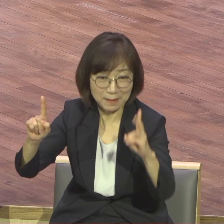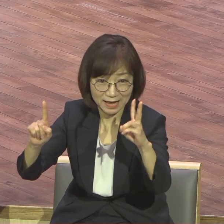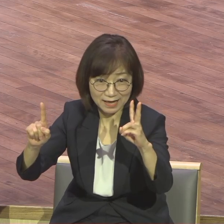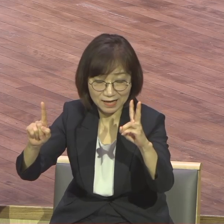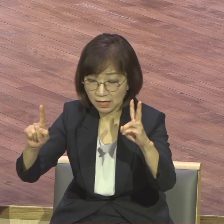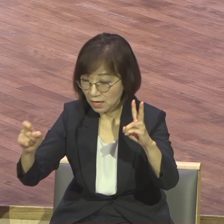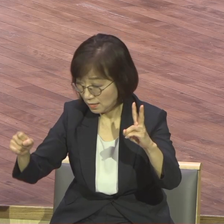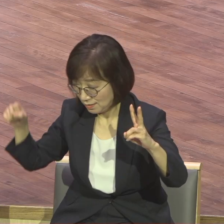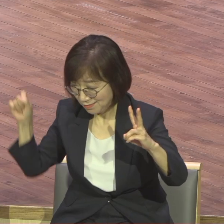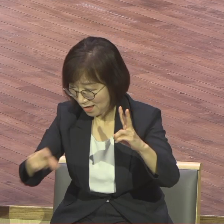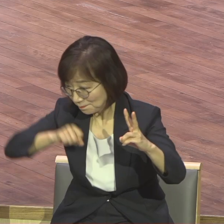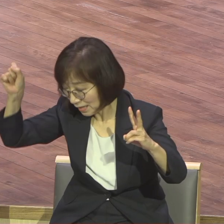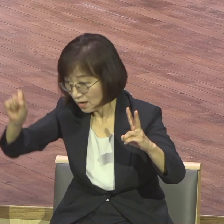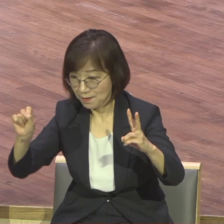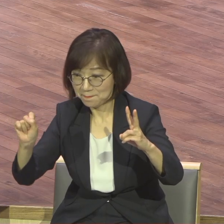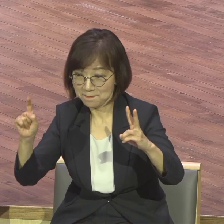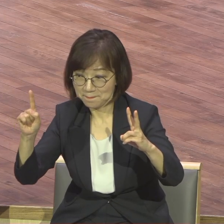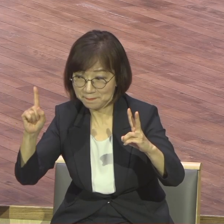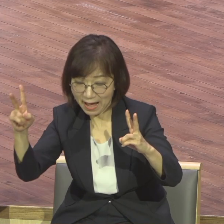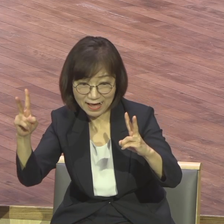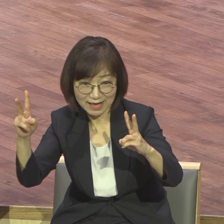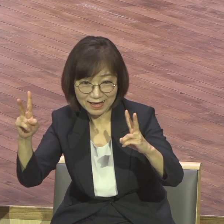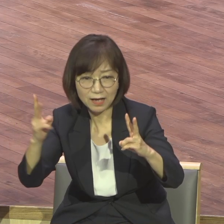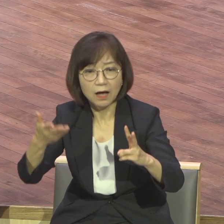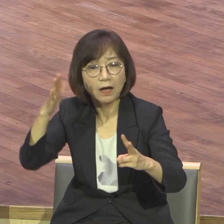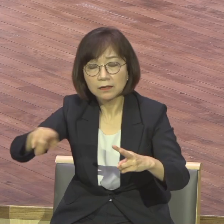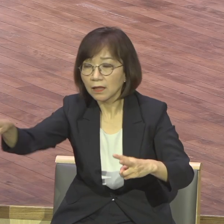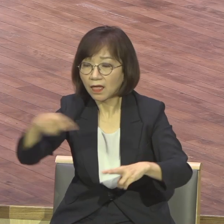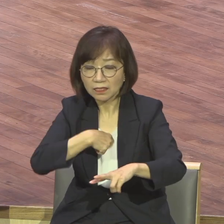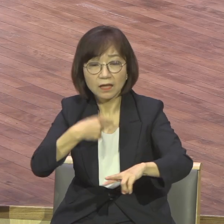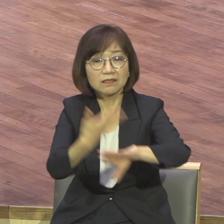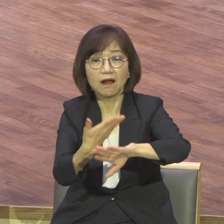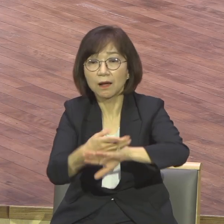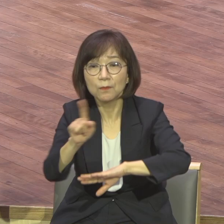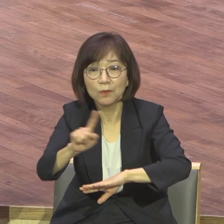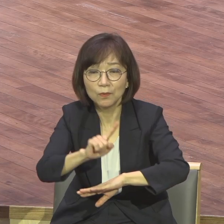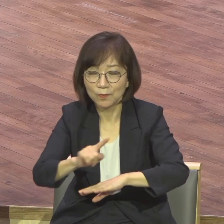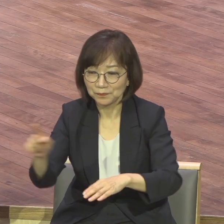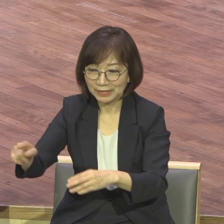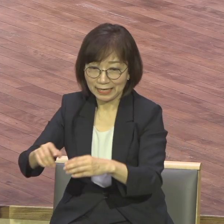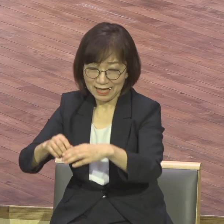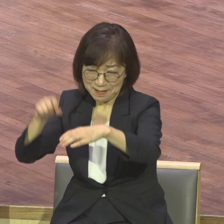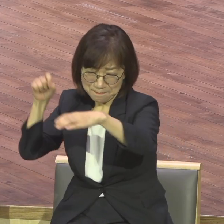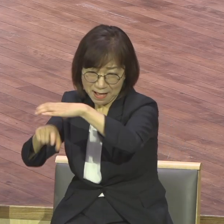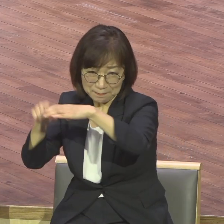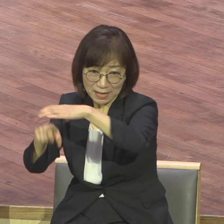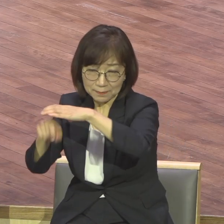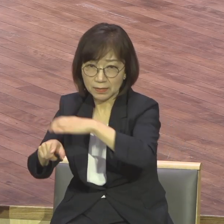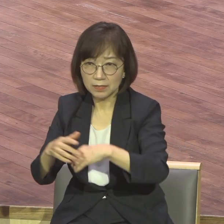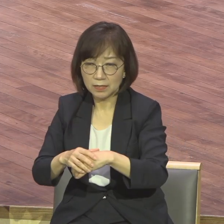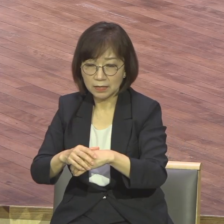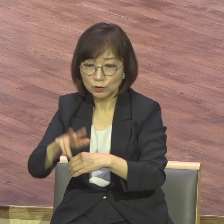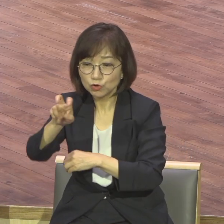살라는 23골 중에서 패널티킥이 5골 나있어요